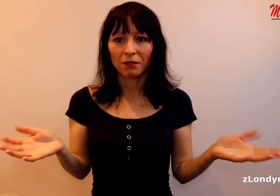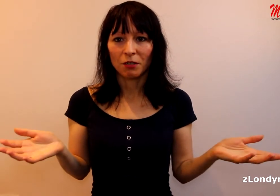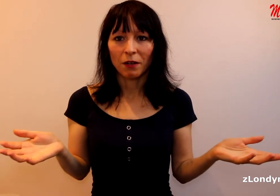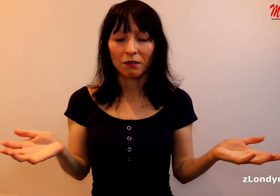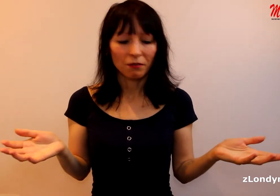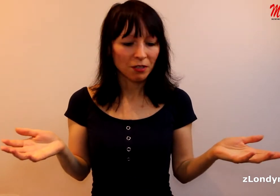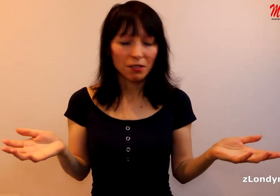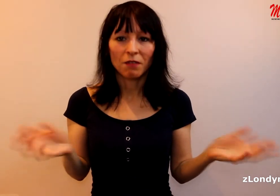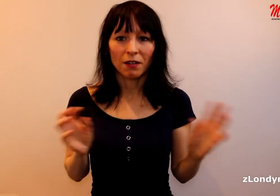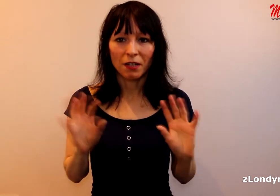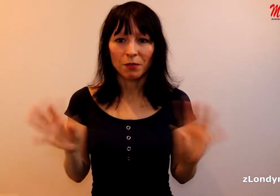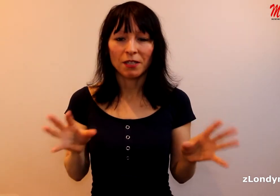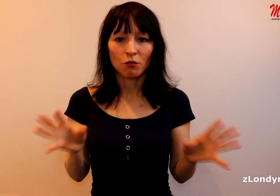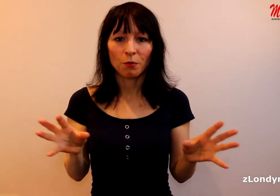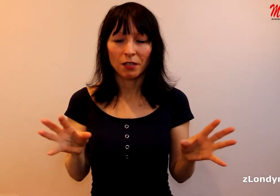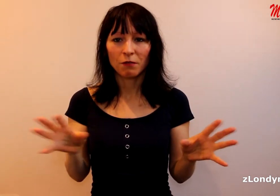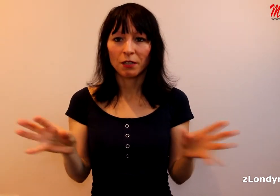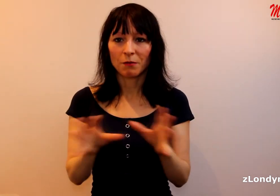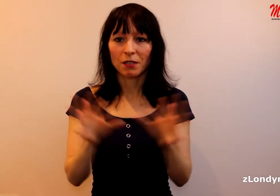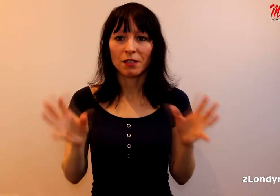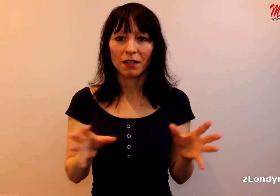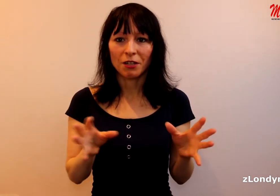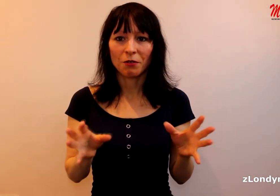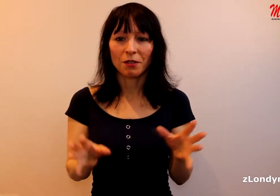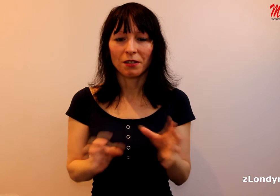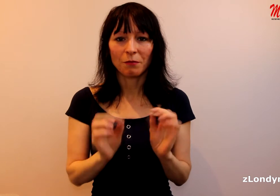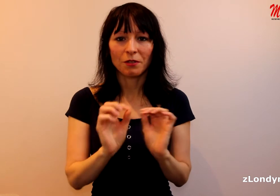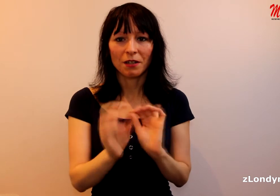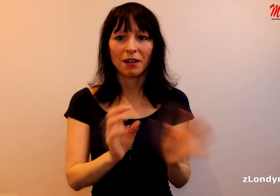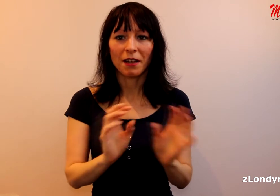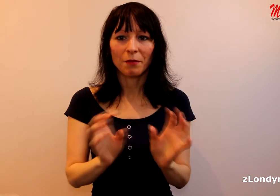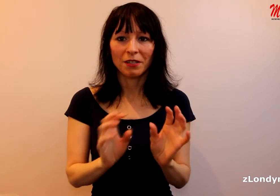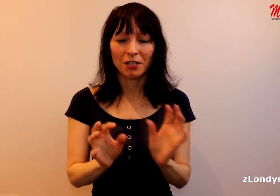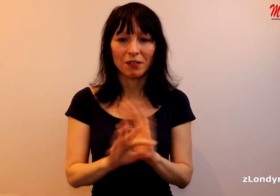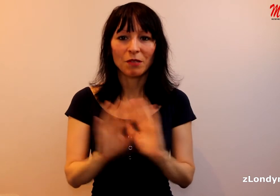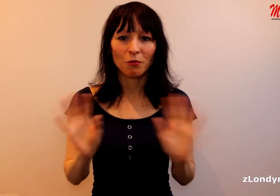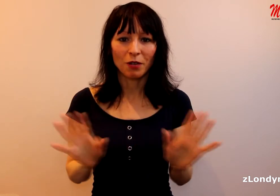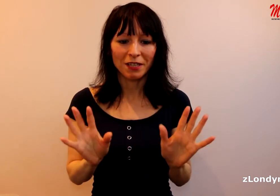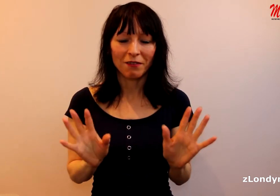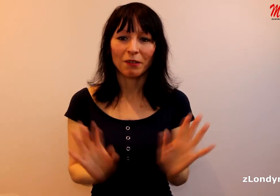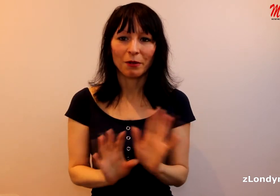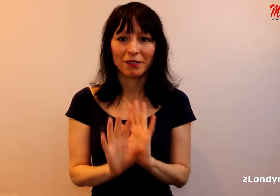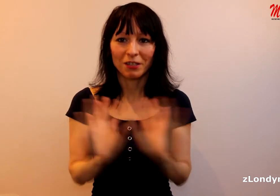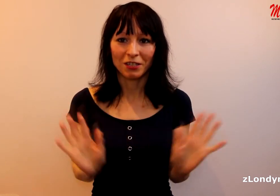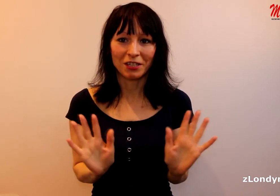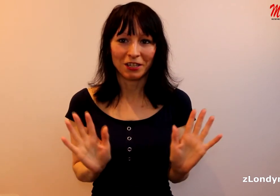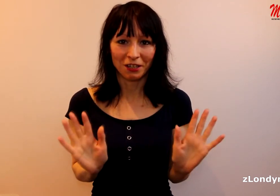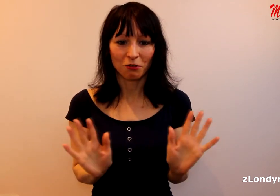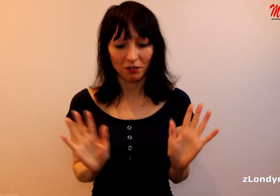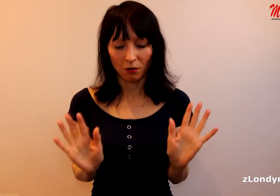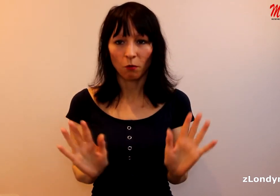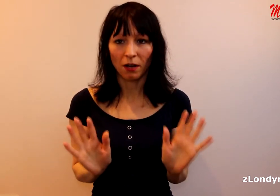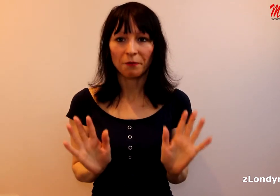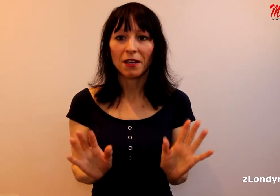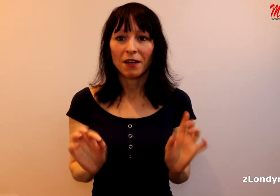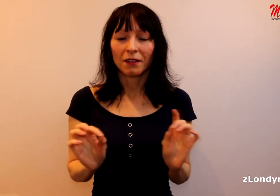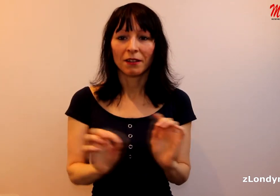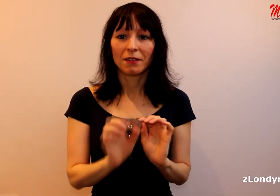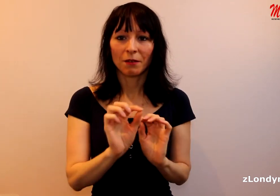Například, když jsem se dívala na chebské zastupitelstvo, tak jsem zjistila, že oni si tam zadali, abych se, nejříž jsem se mohla dívat a pak asi si zjistil někdo, že se koukám, tak si tam